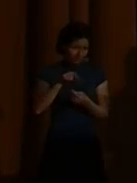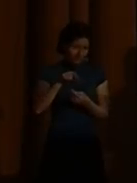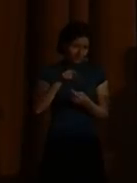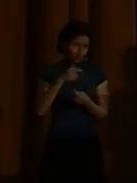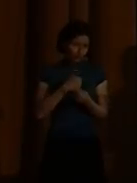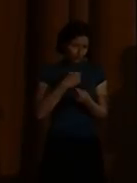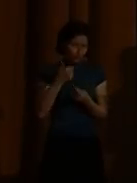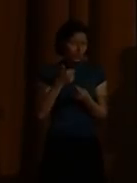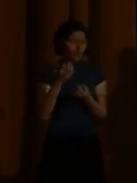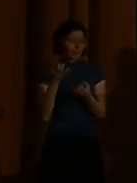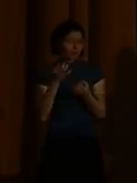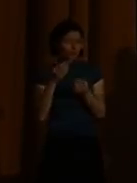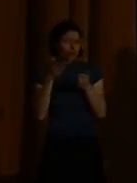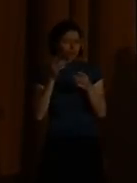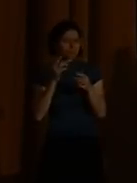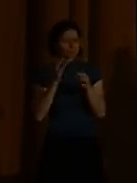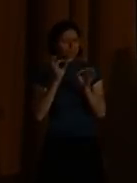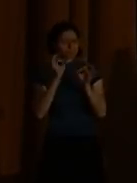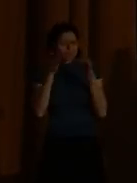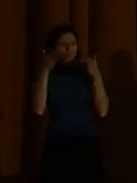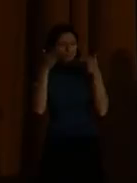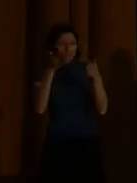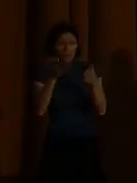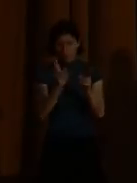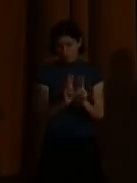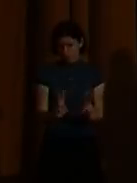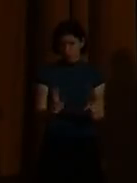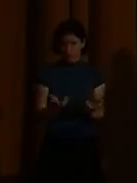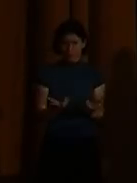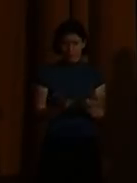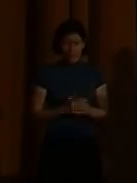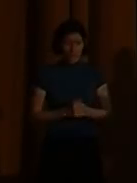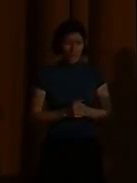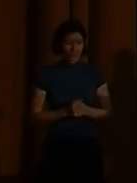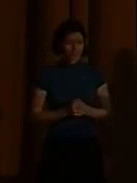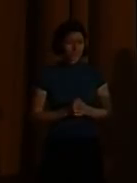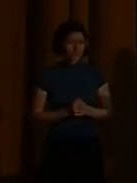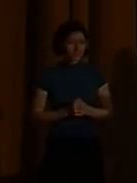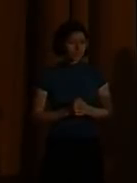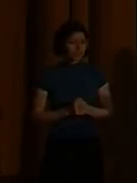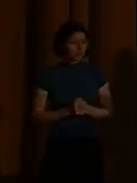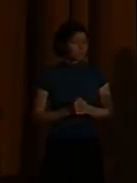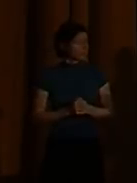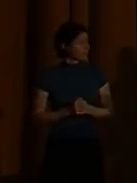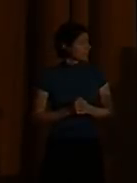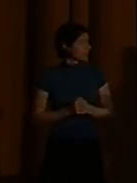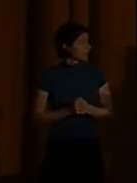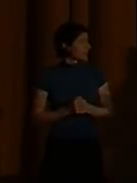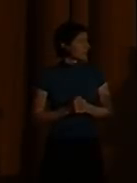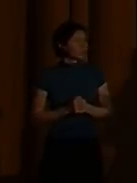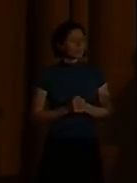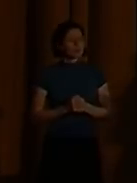um gemeinsam spezifische Ziele mit ihren Schülern und Schülerinnen zu erreichen.